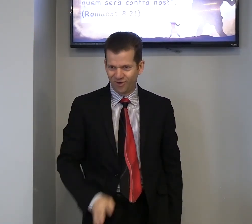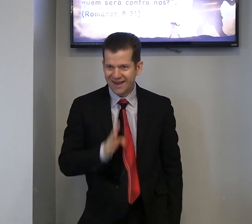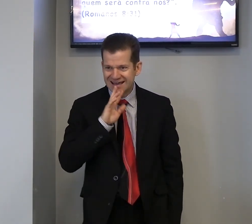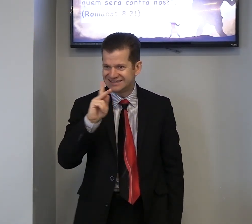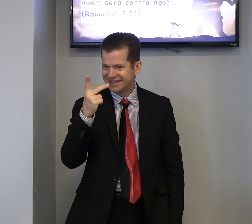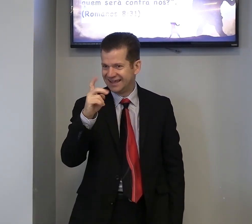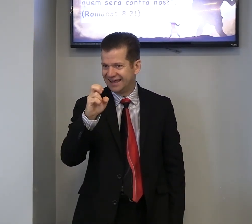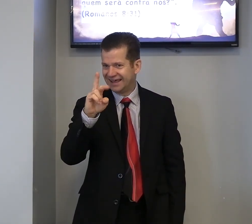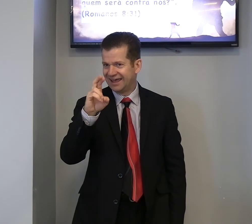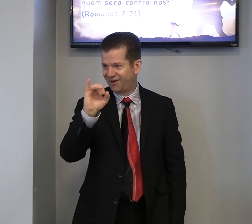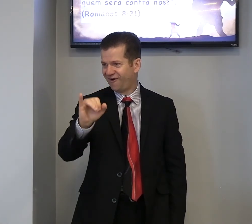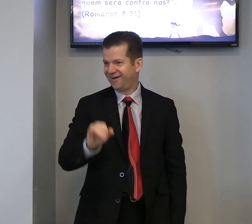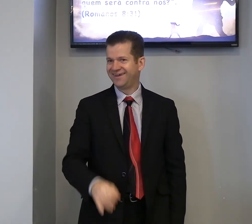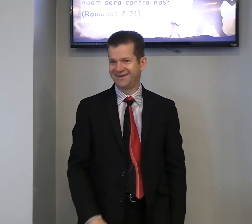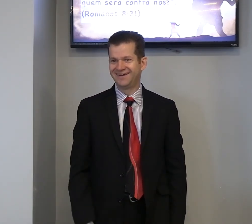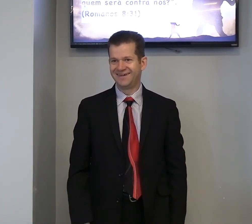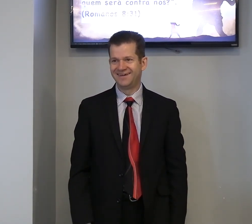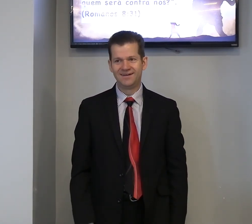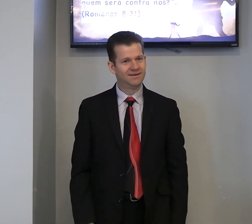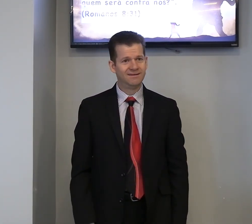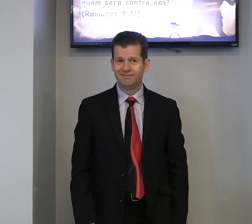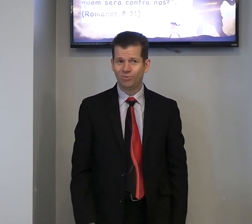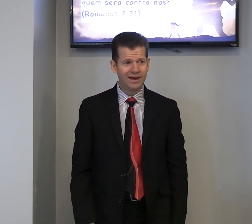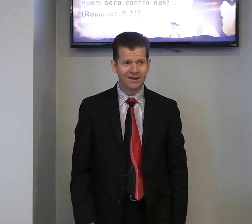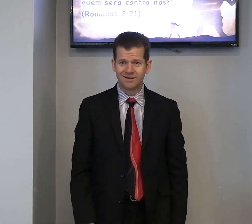conhece? Herói, não era?